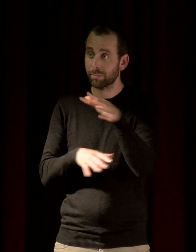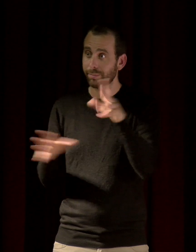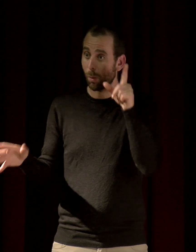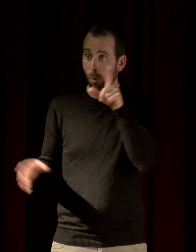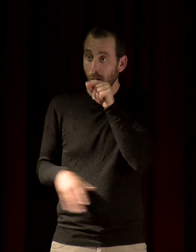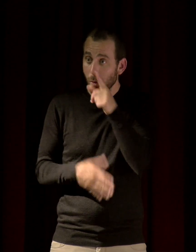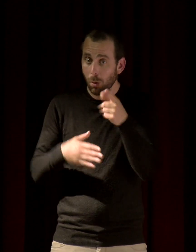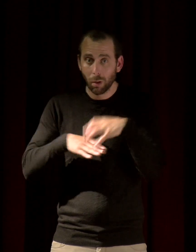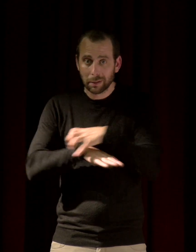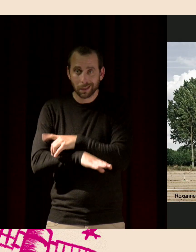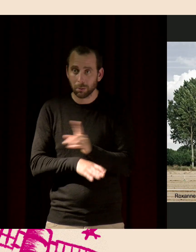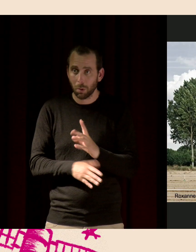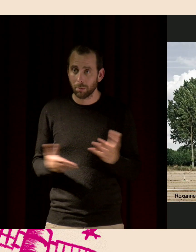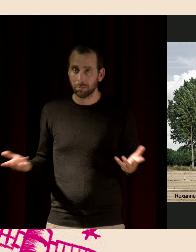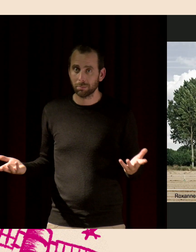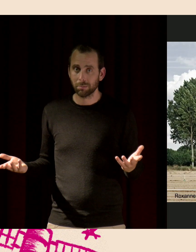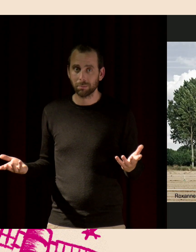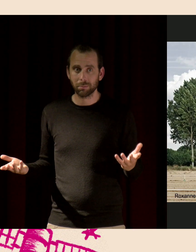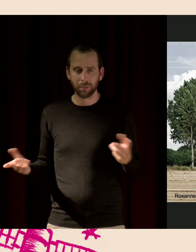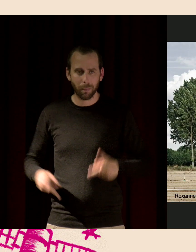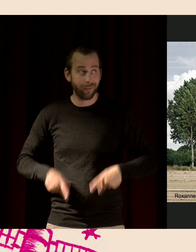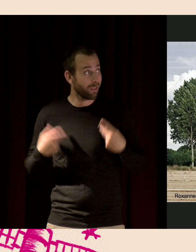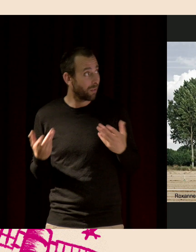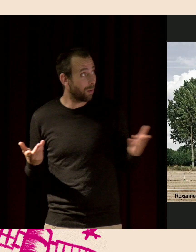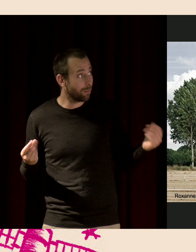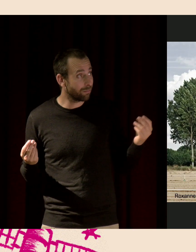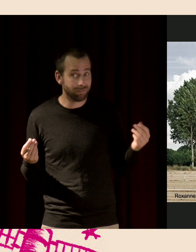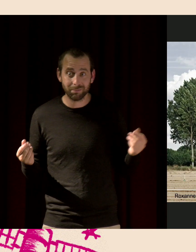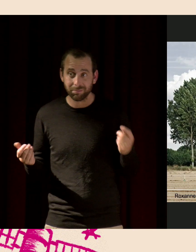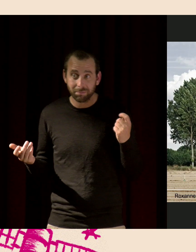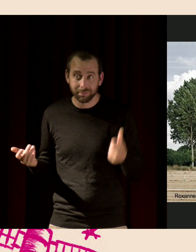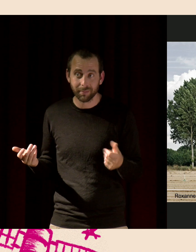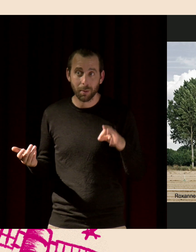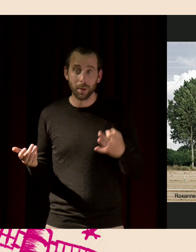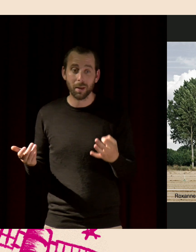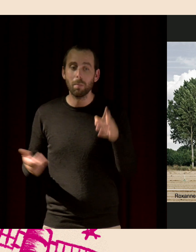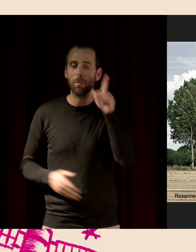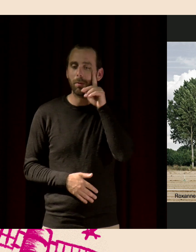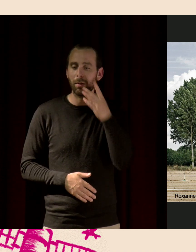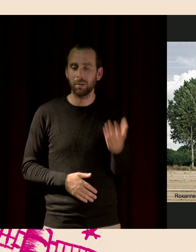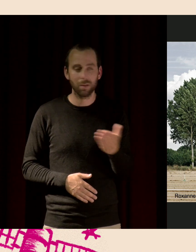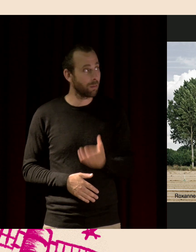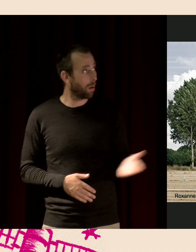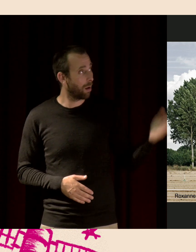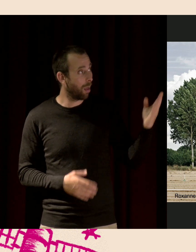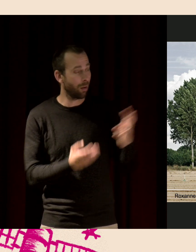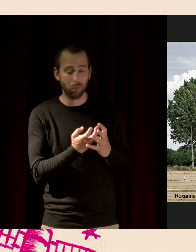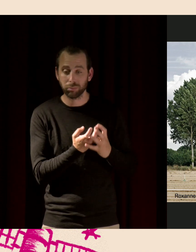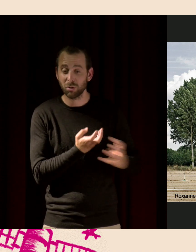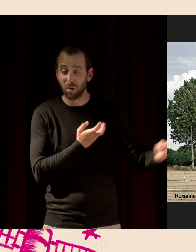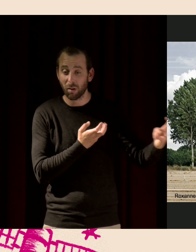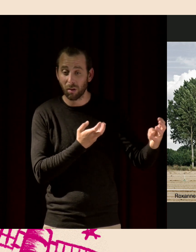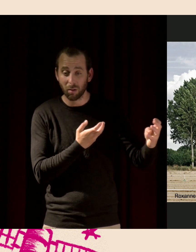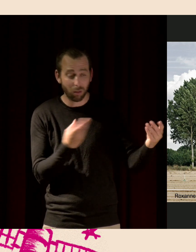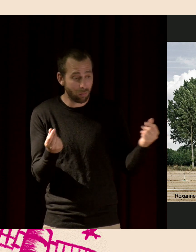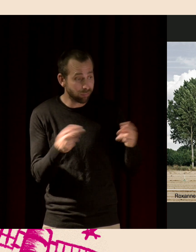'insectes. Il n beaucoup de vivants là-dedans. Pourquoi ? Parce qu'on a un chant là. Alors, en